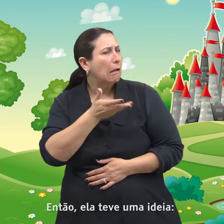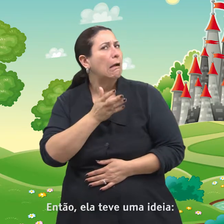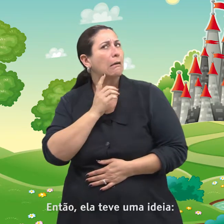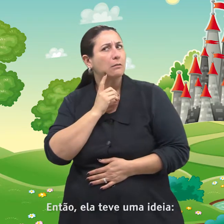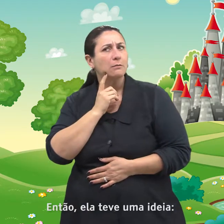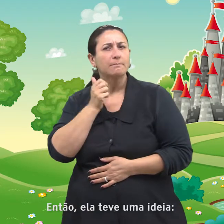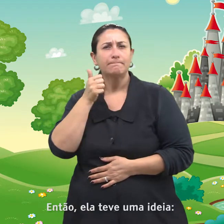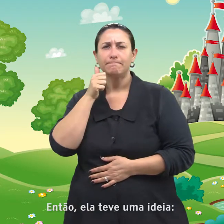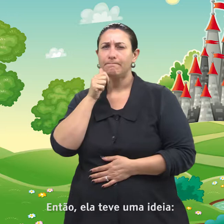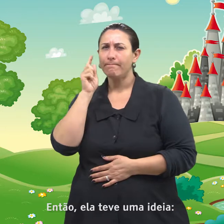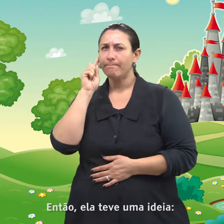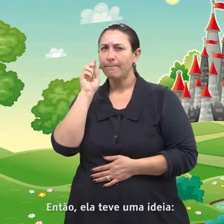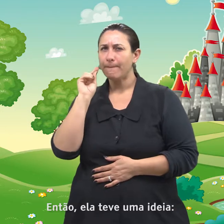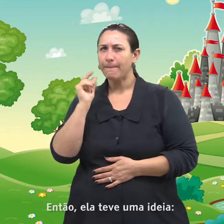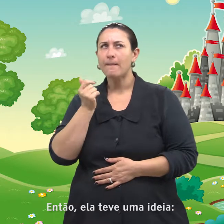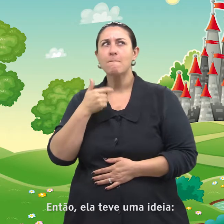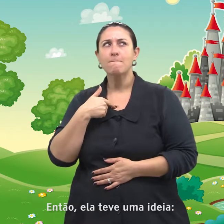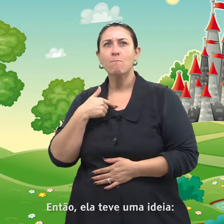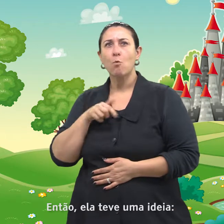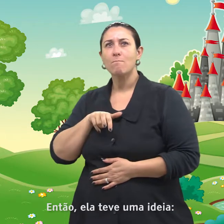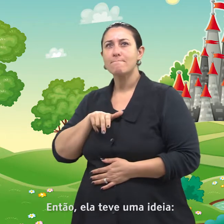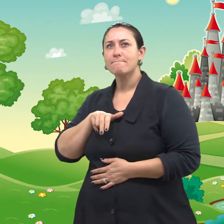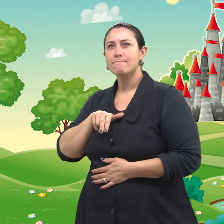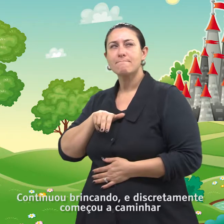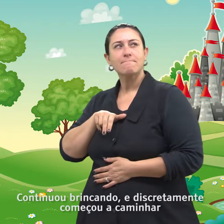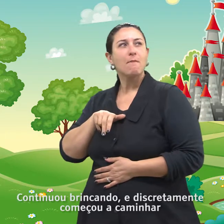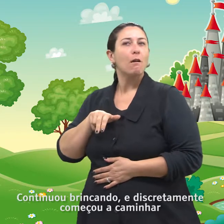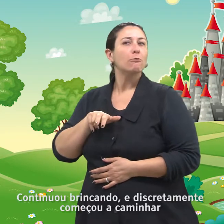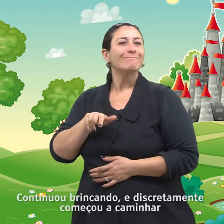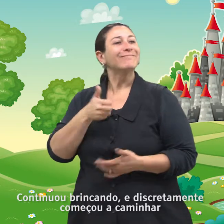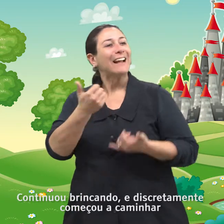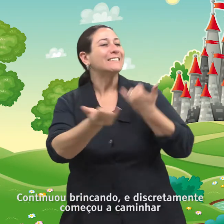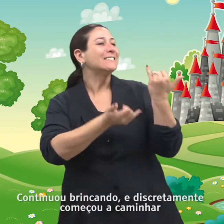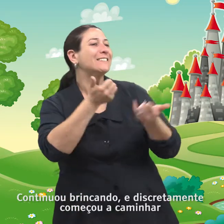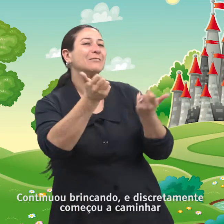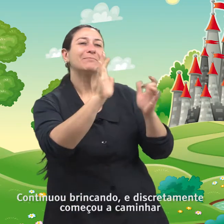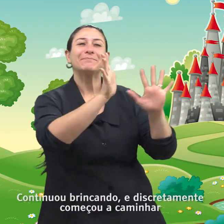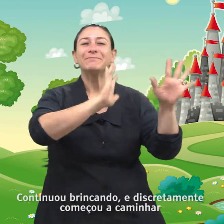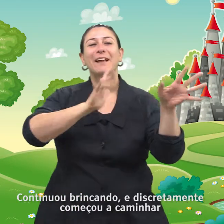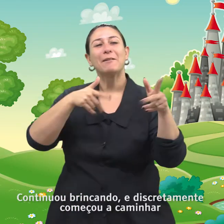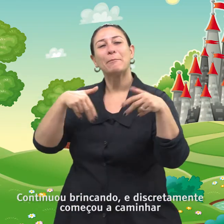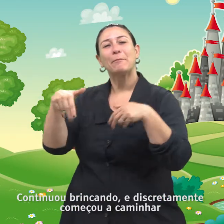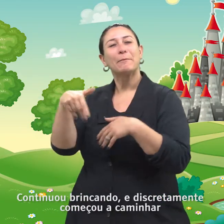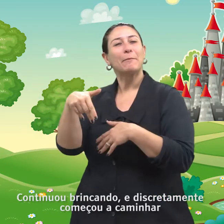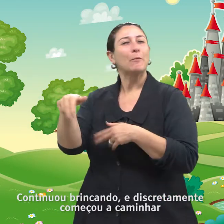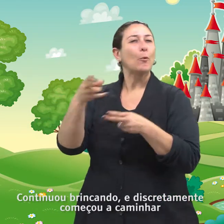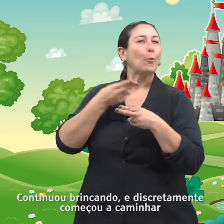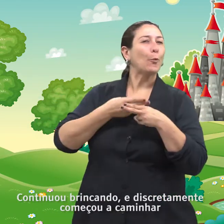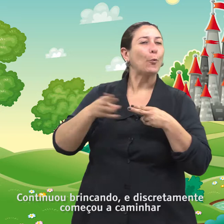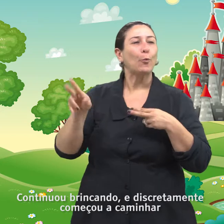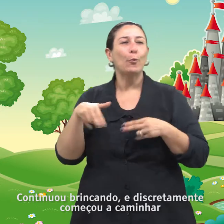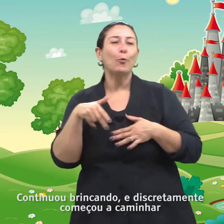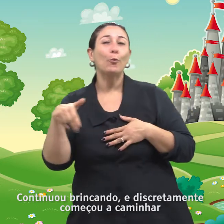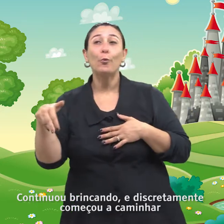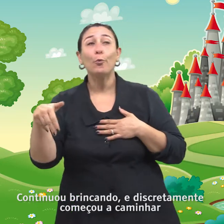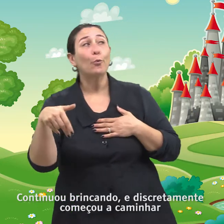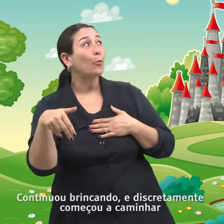Então, ela teve uma ideia. Continuou brincando e discretamente começou a caminhar.